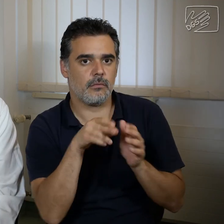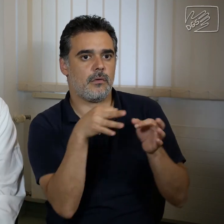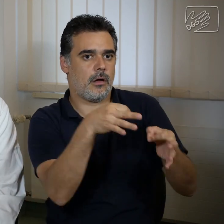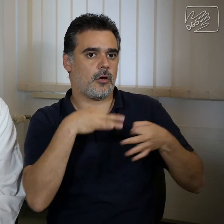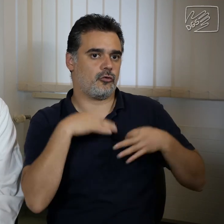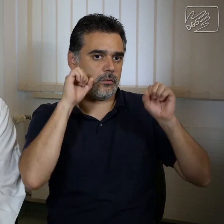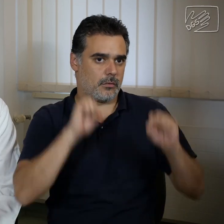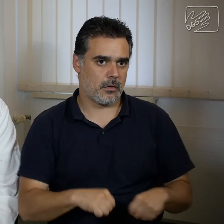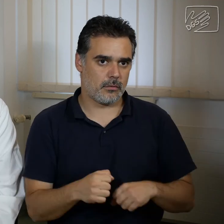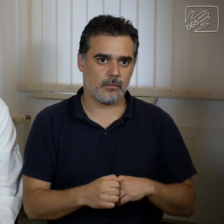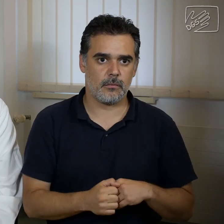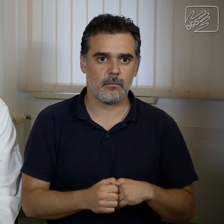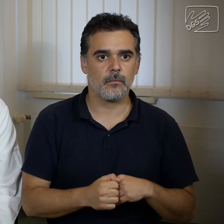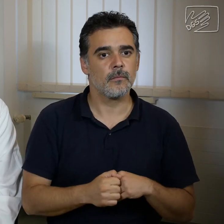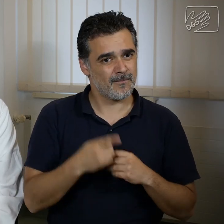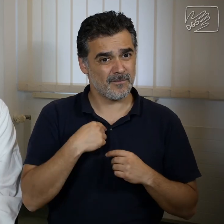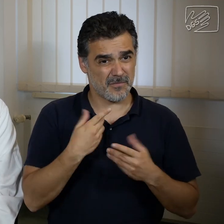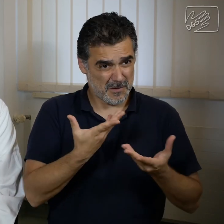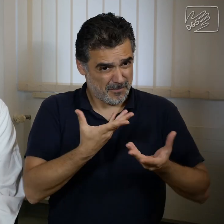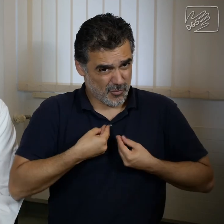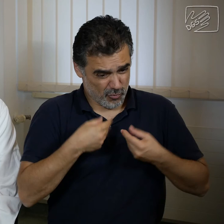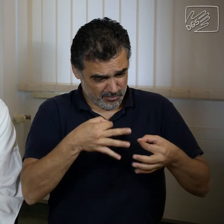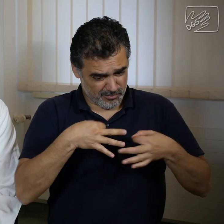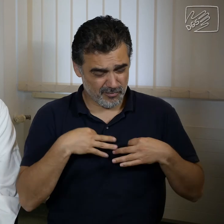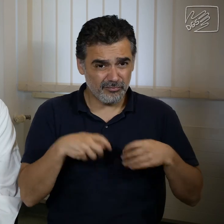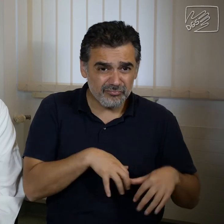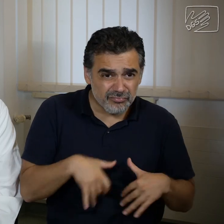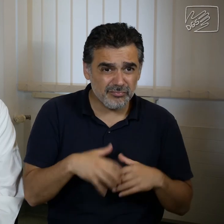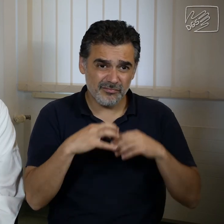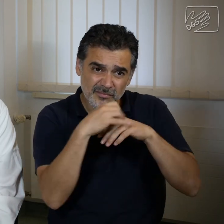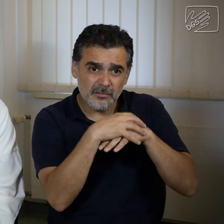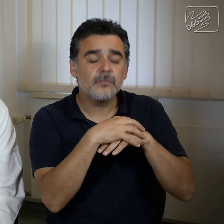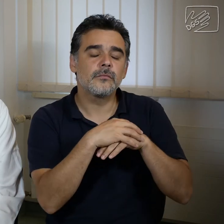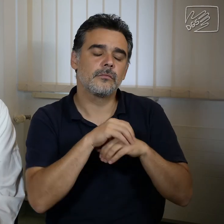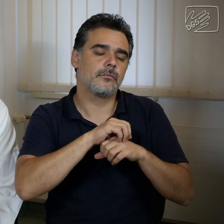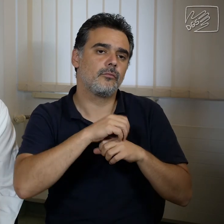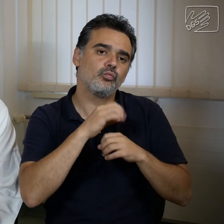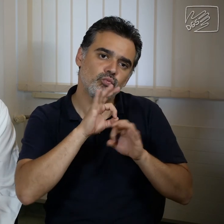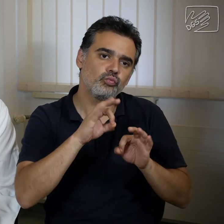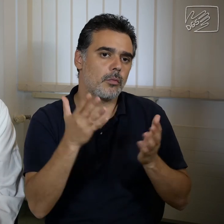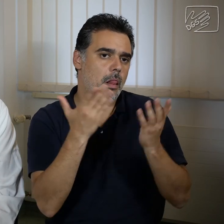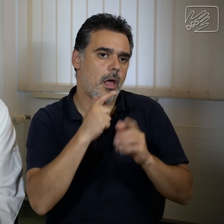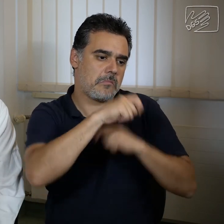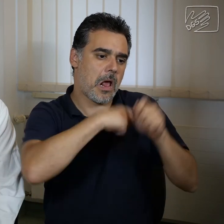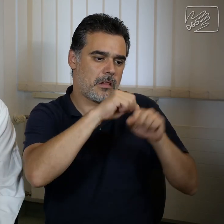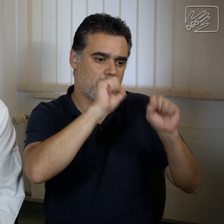Der Befall mit diesen Parasiten ist leicht behandelbar und sollte deswegen auf jeden Fall mit dem Arzt besprochen werden.